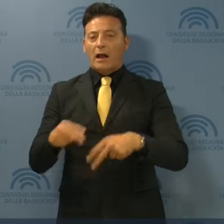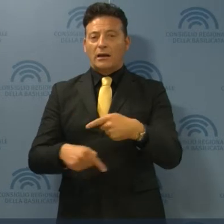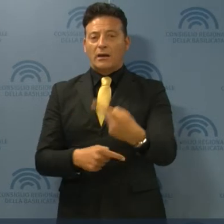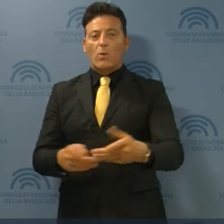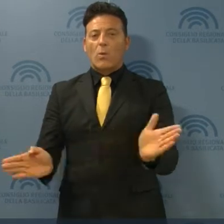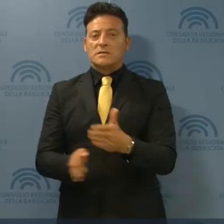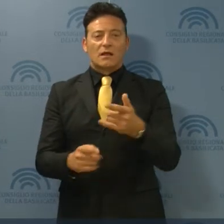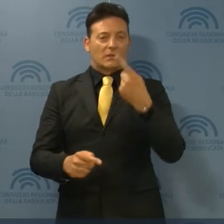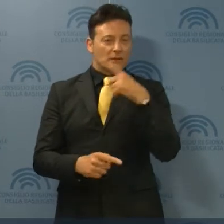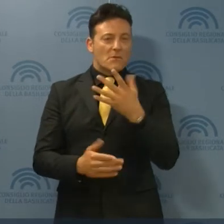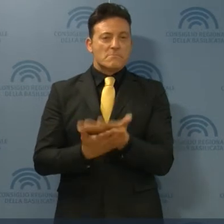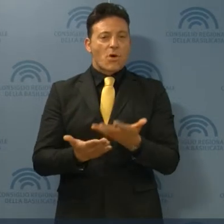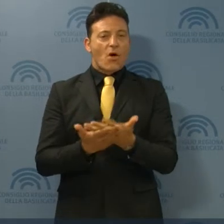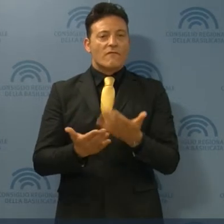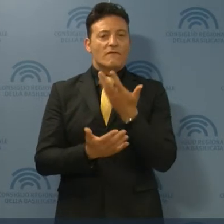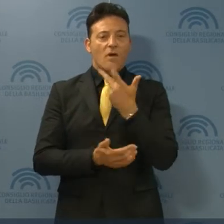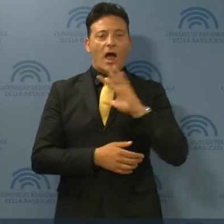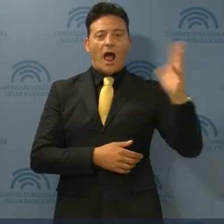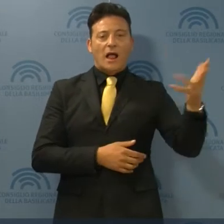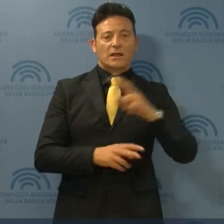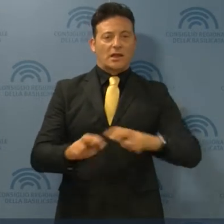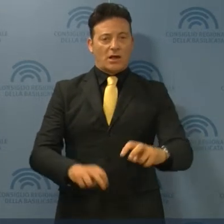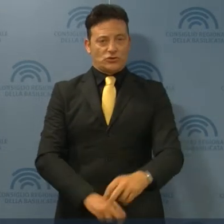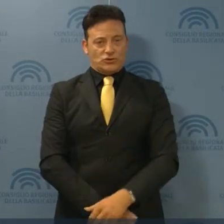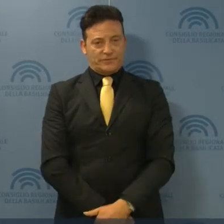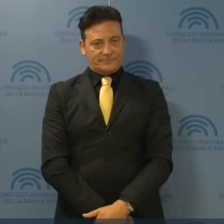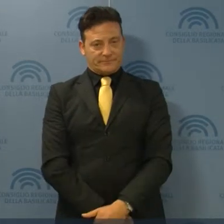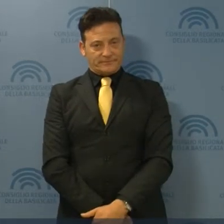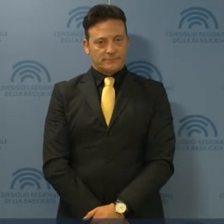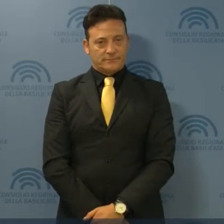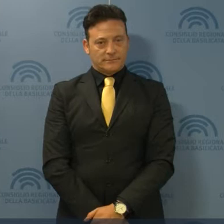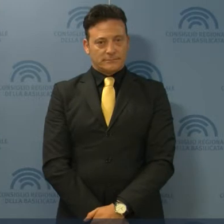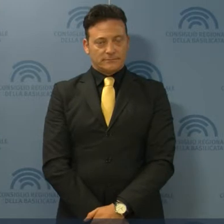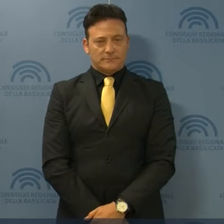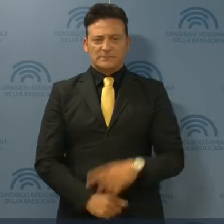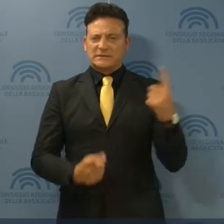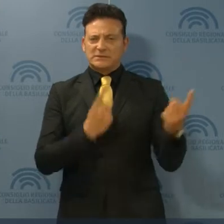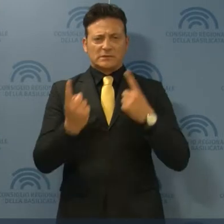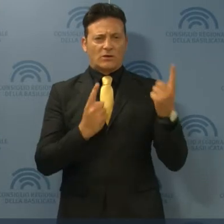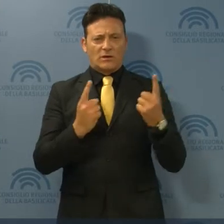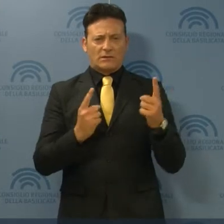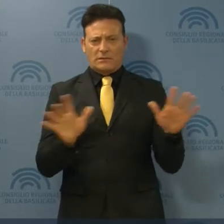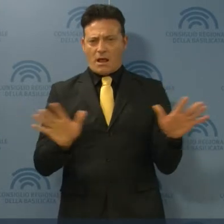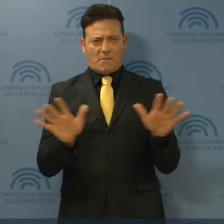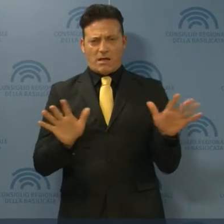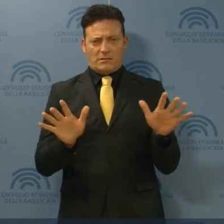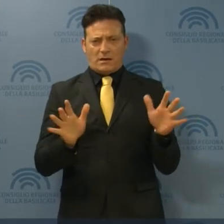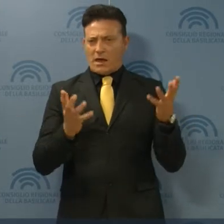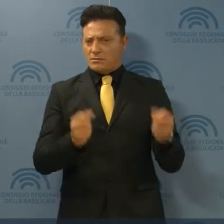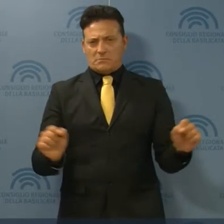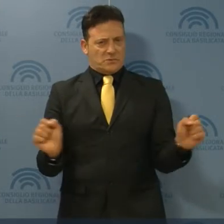qualsiasi tentativo di altre indagini. Una situazione drammatica e